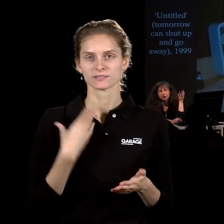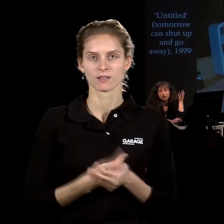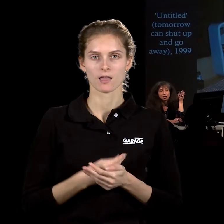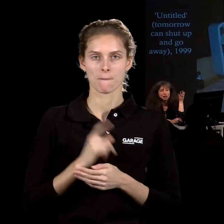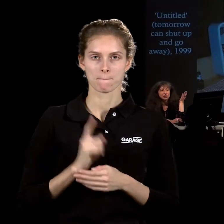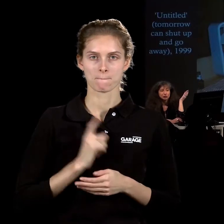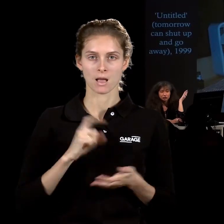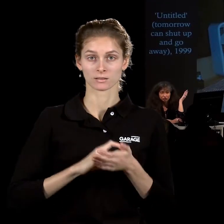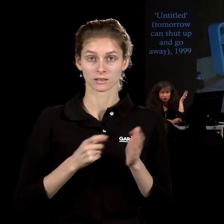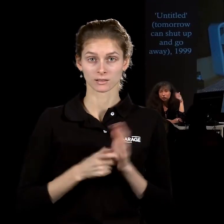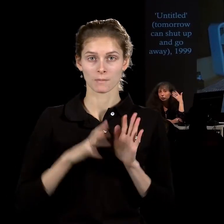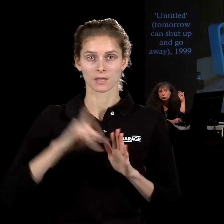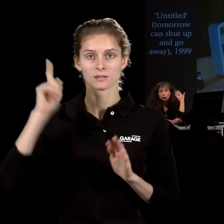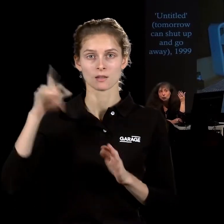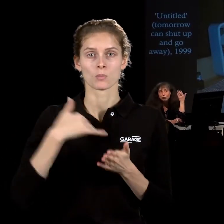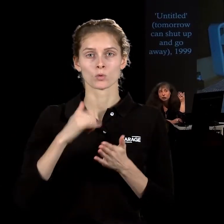Манхэттене.